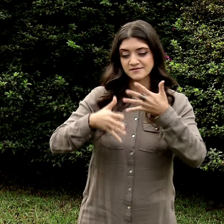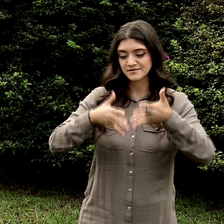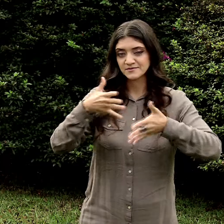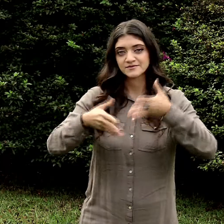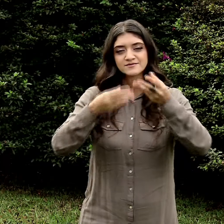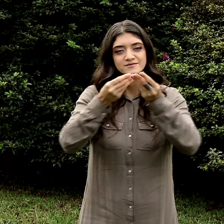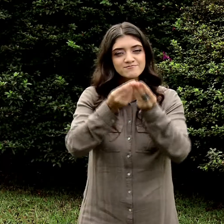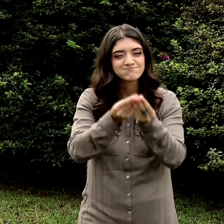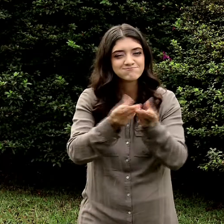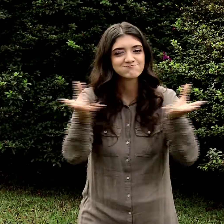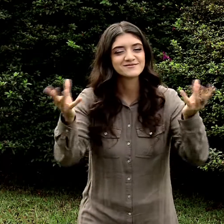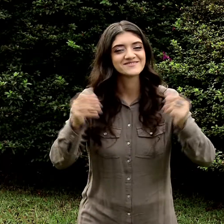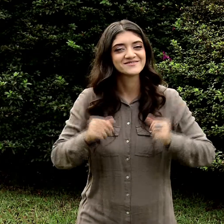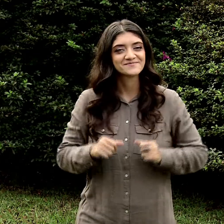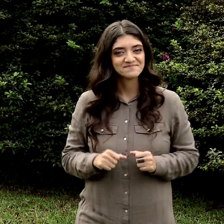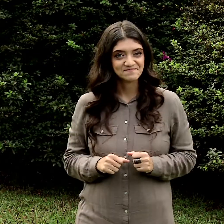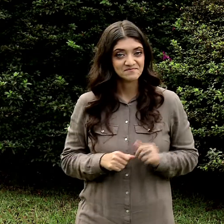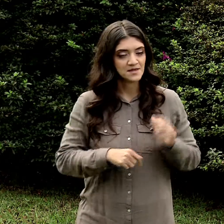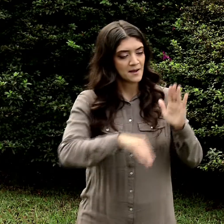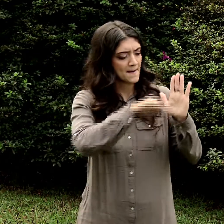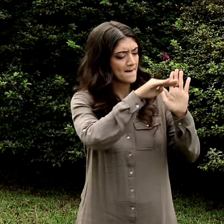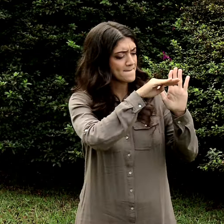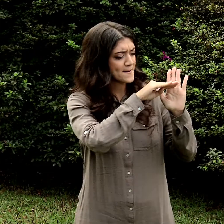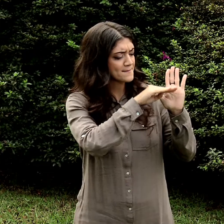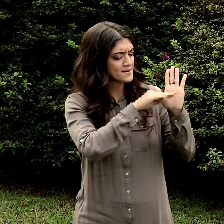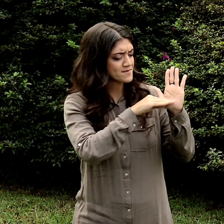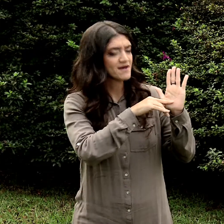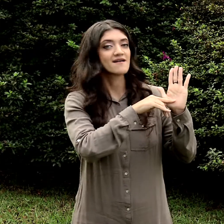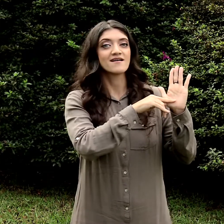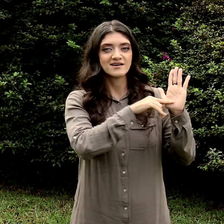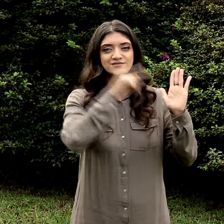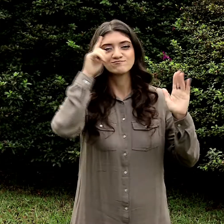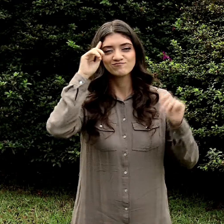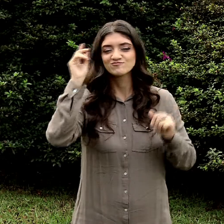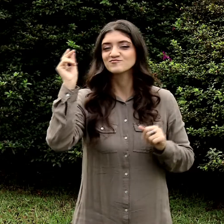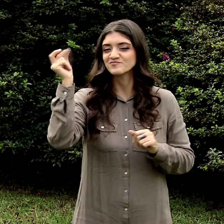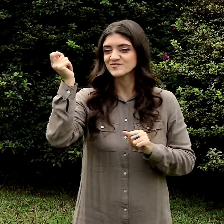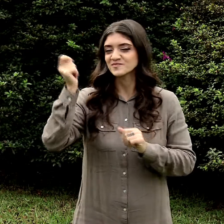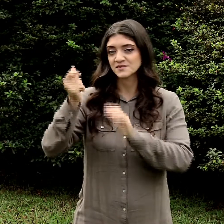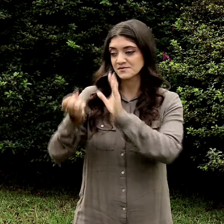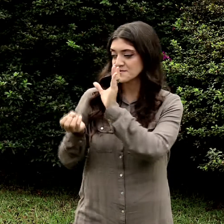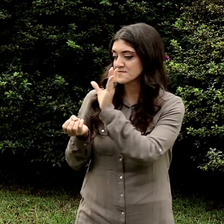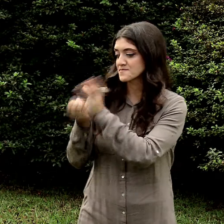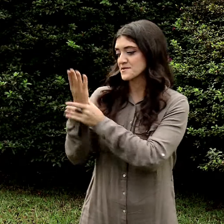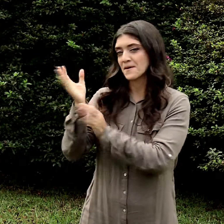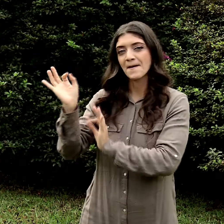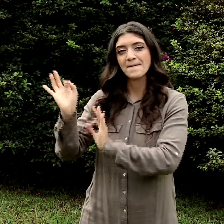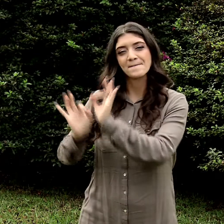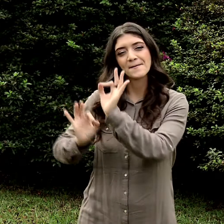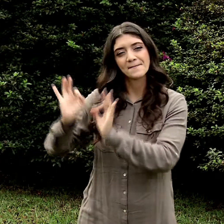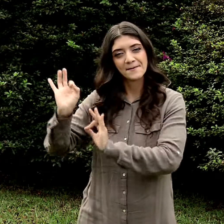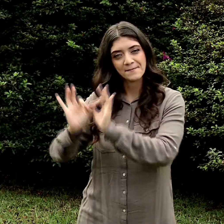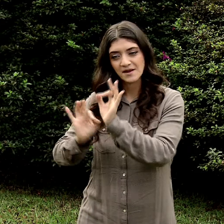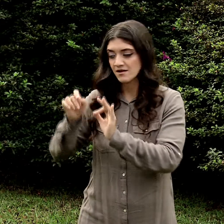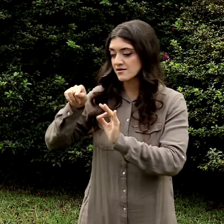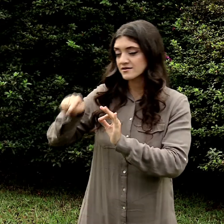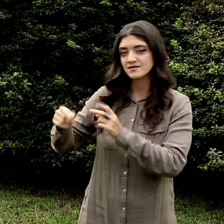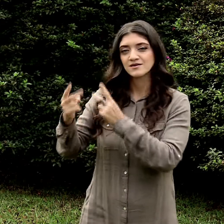Este é o Libras para Todos, um programa inovador criado pela Univesp, que busca